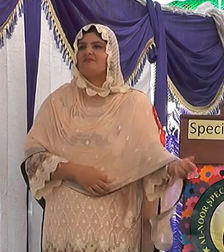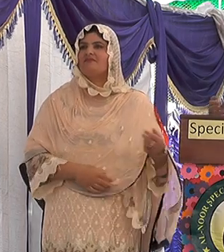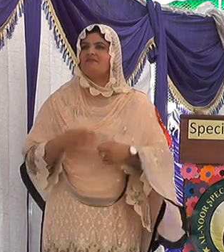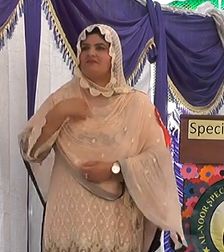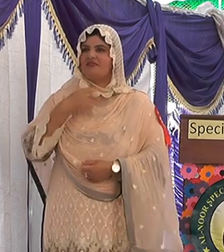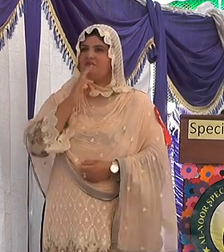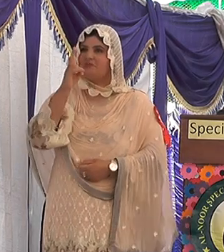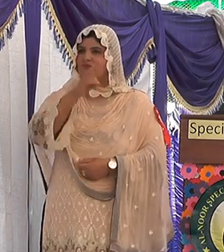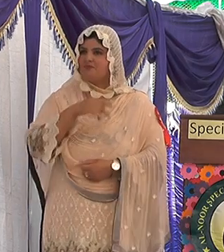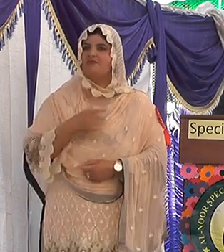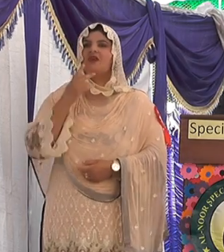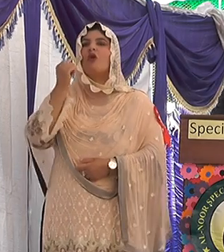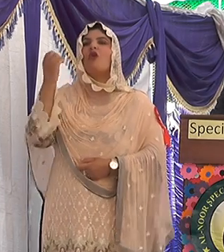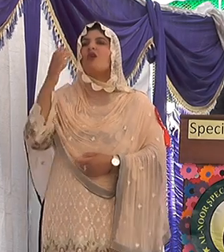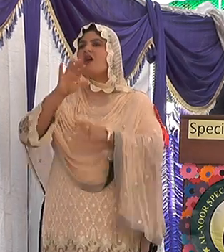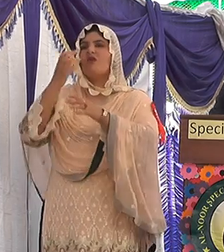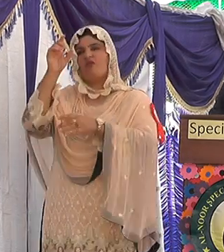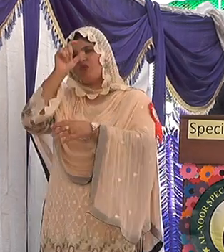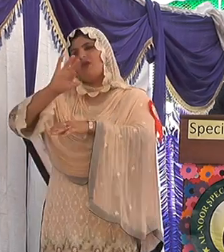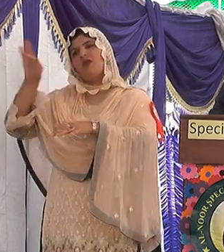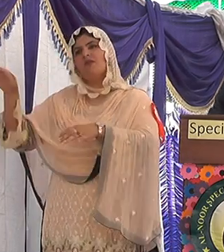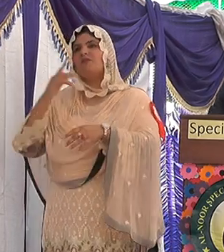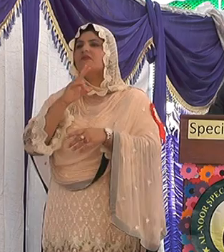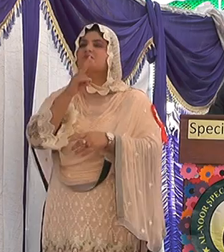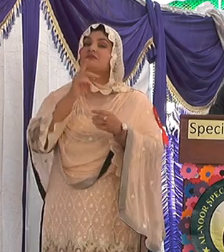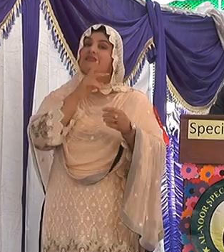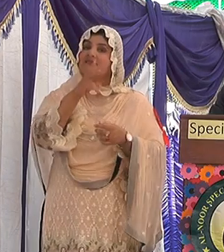میں سیورٹ سوٹائٹی کی جانب سے آپ کو یقین دلاتا ہوں